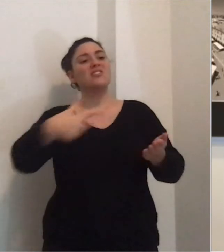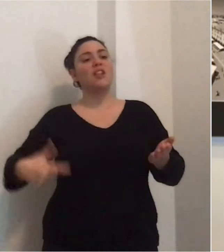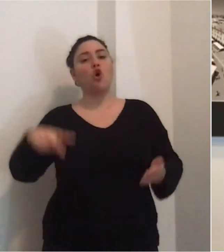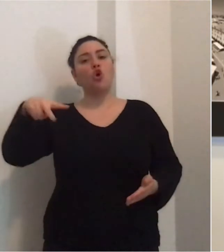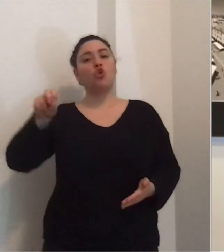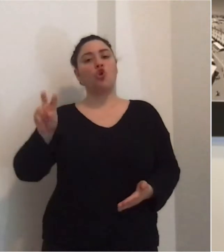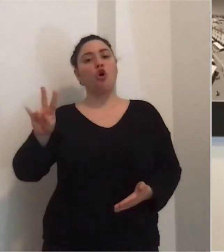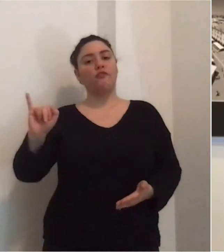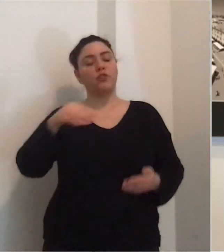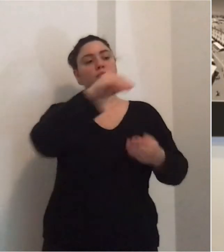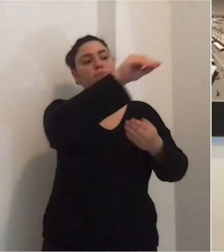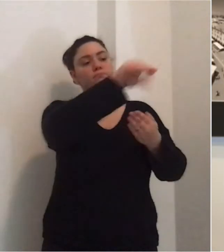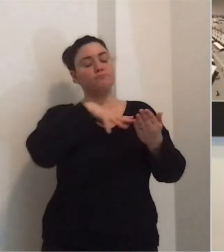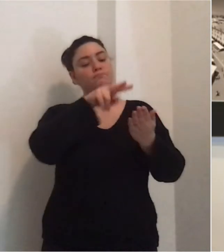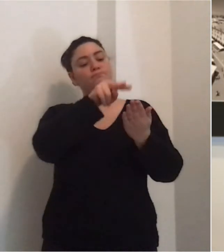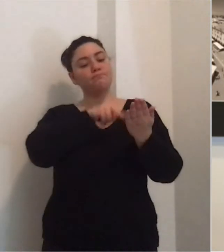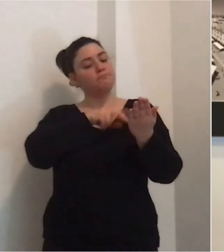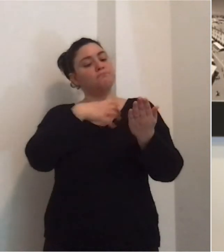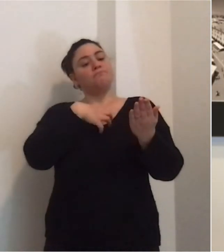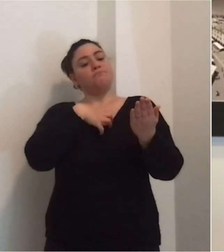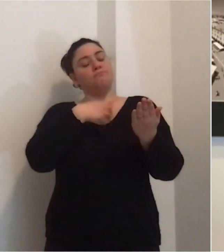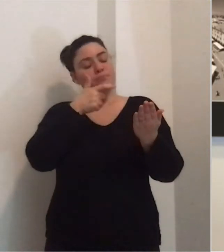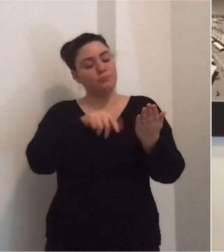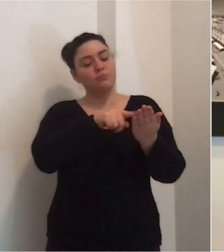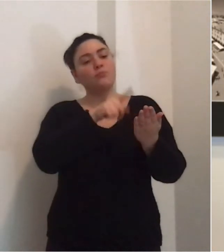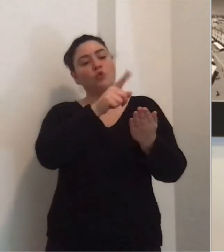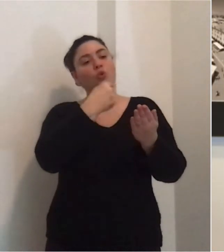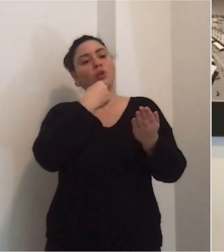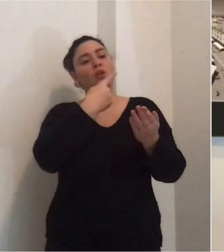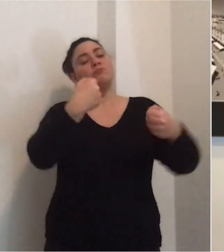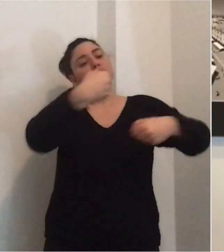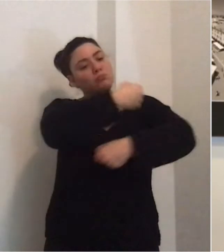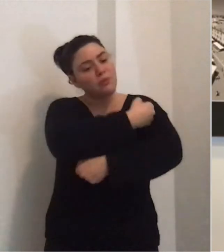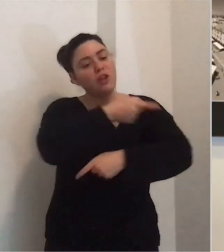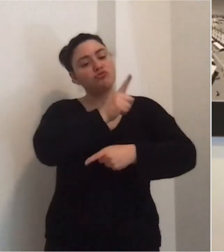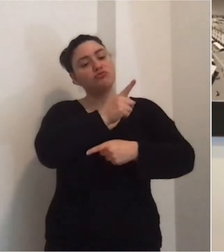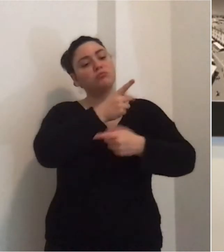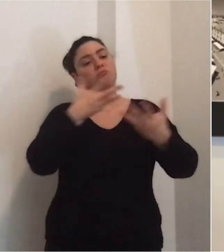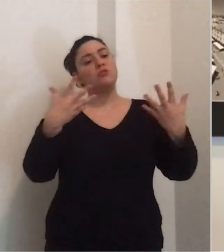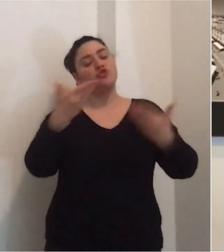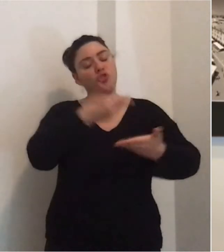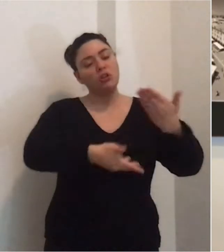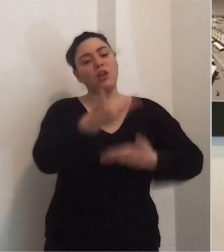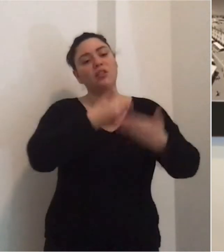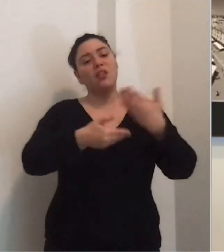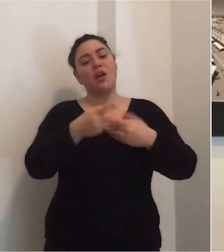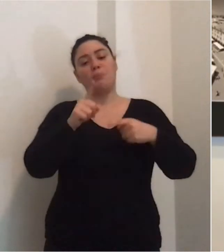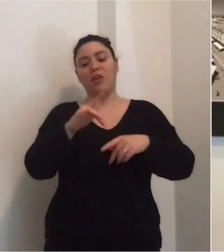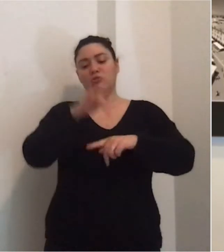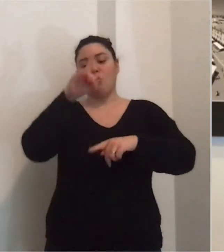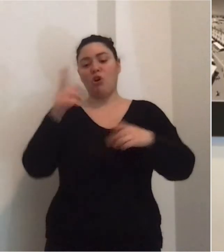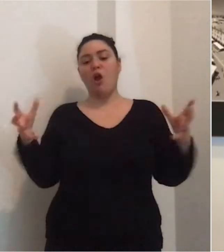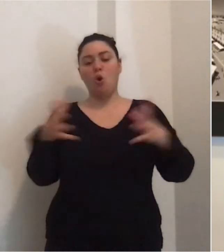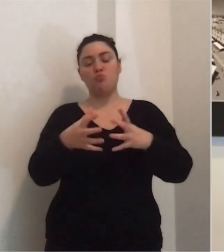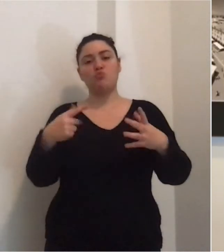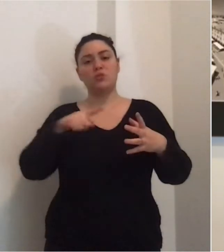Novi che si è voluto unire assieme alla sua comunità a questo segno di lutto e di compartecipazione a quello che sta vivendo